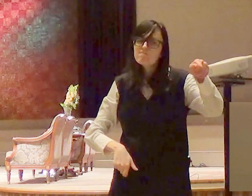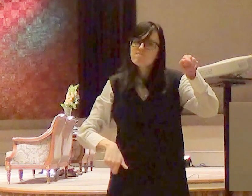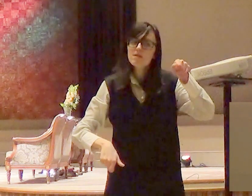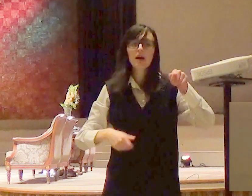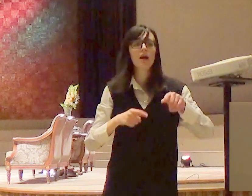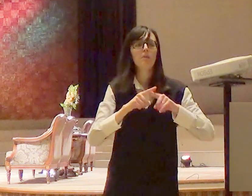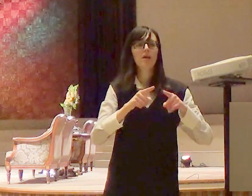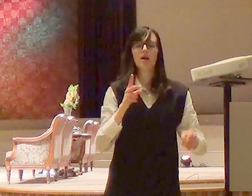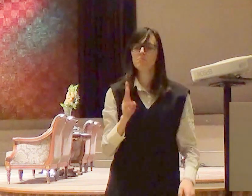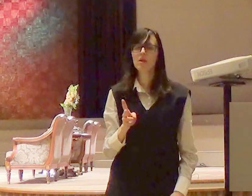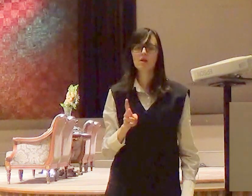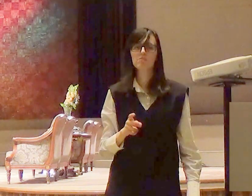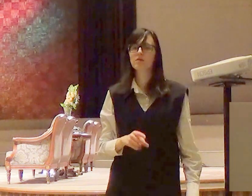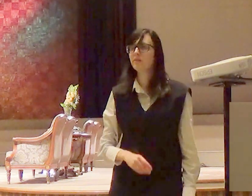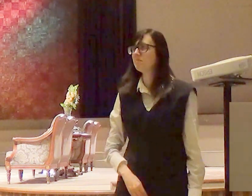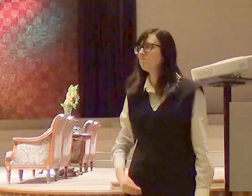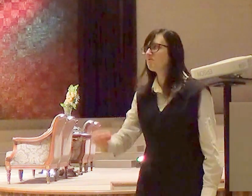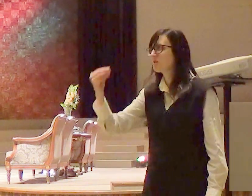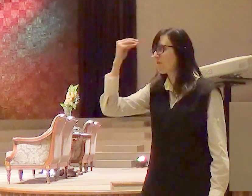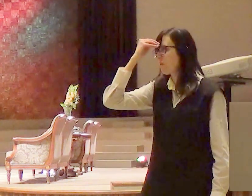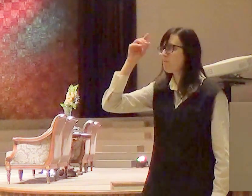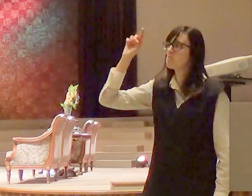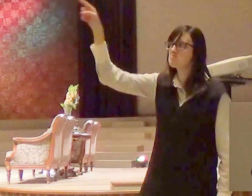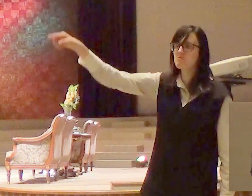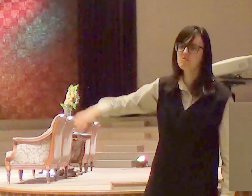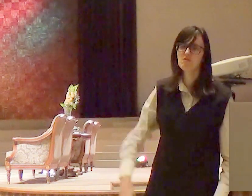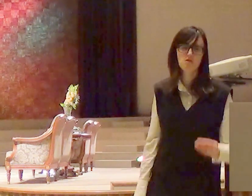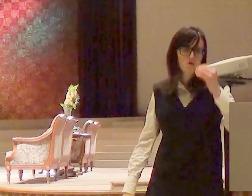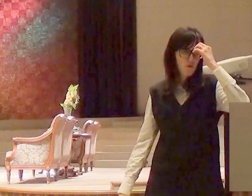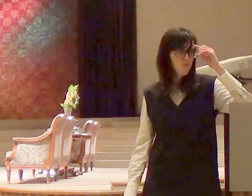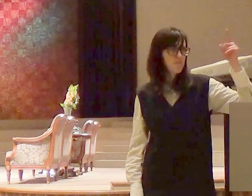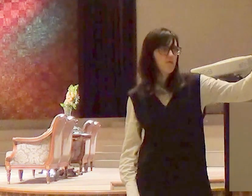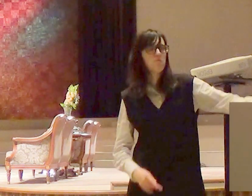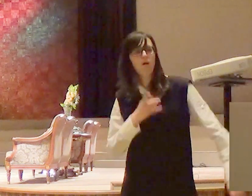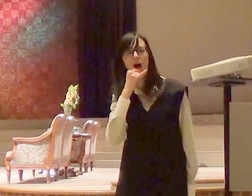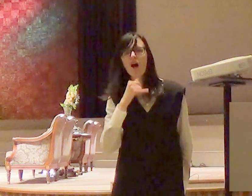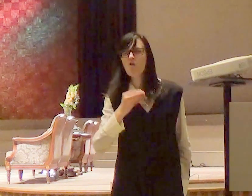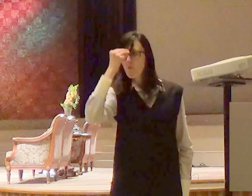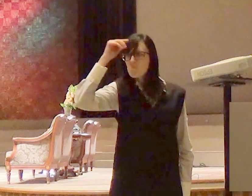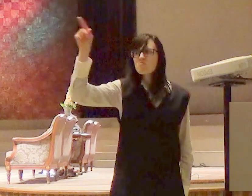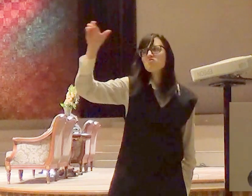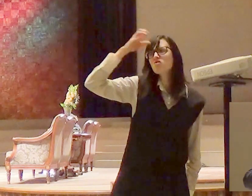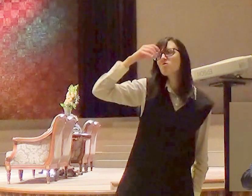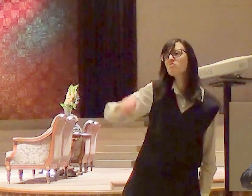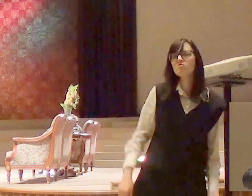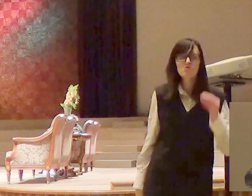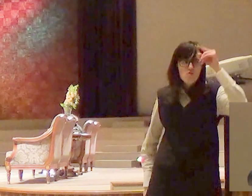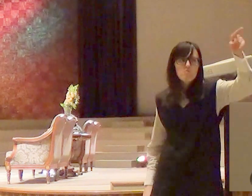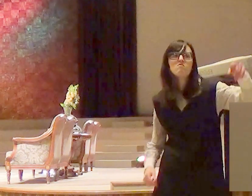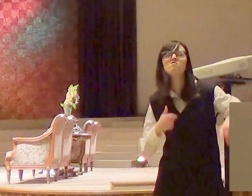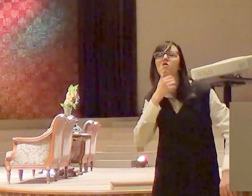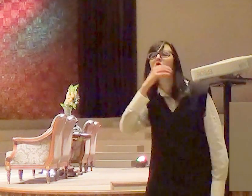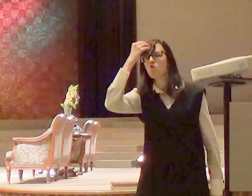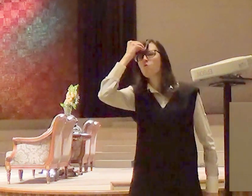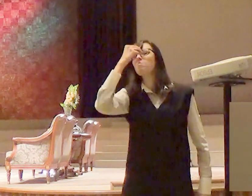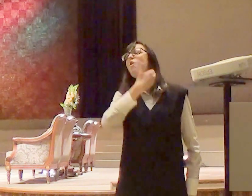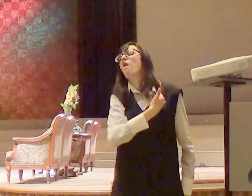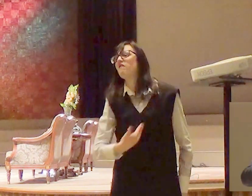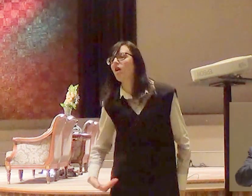continua dizendo a culpa é do meu pai a culpa é do meu avô a culpa é do meu tio a culpa é do governo a culpa não sei o que ou então